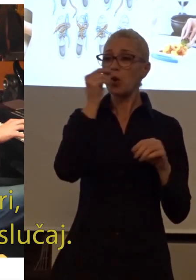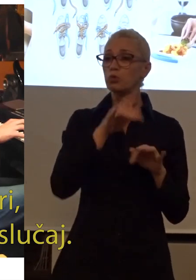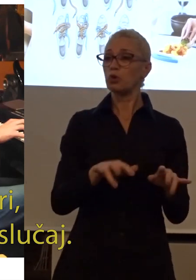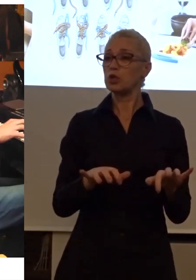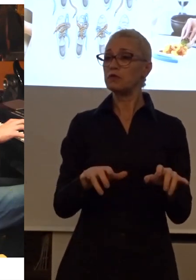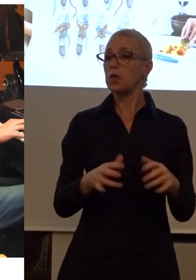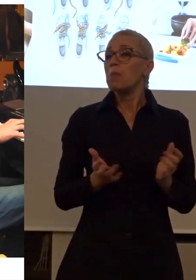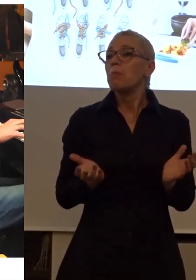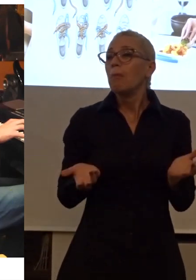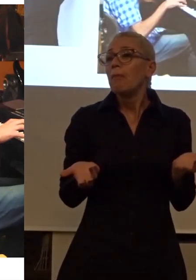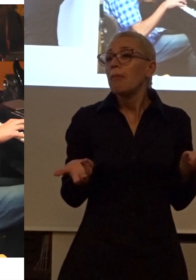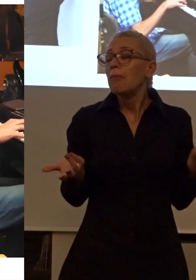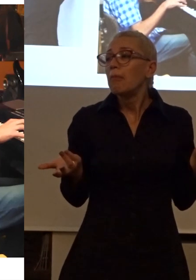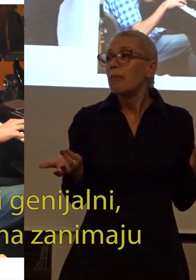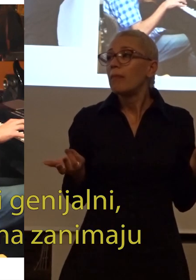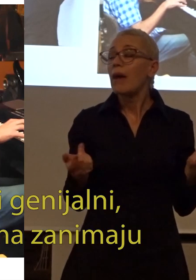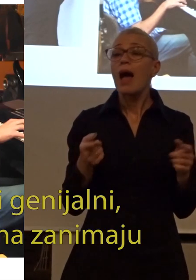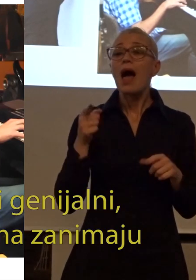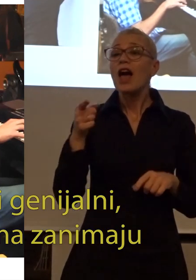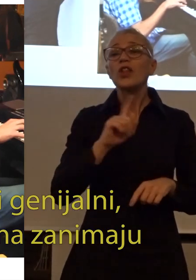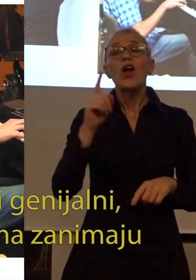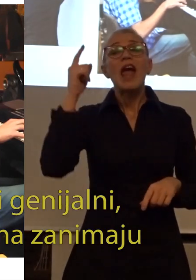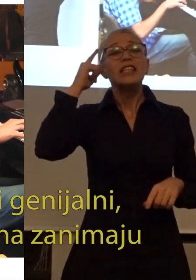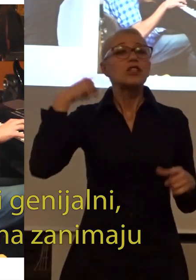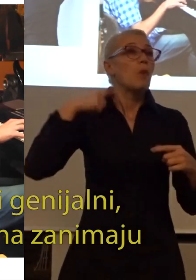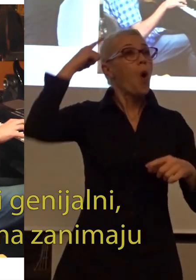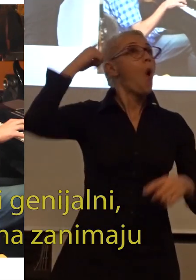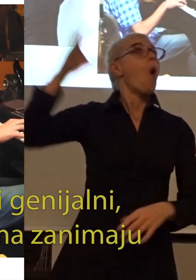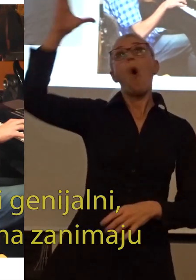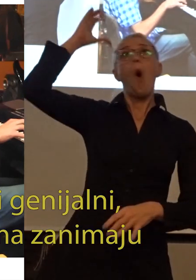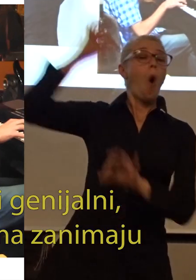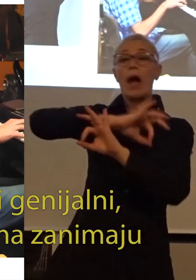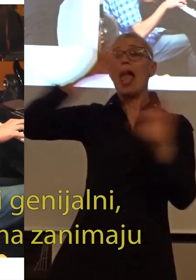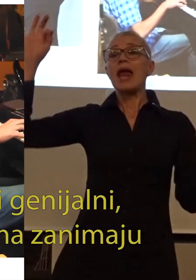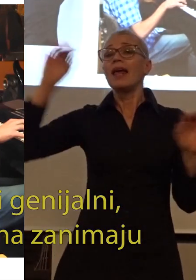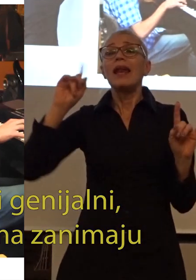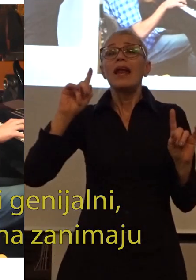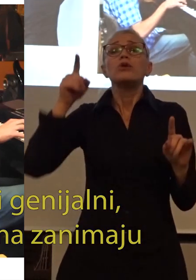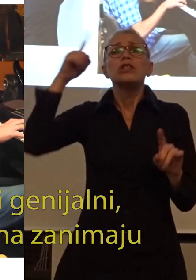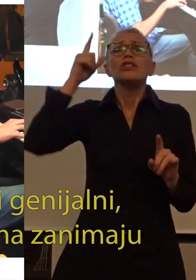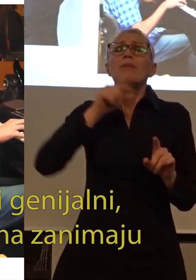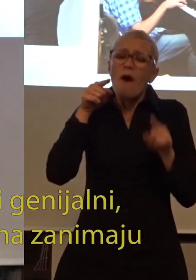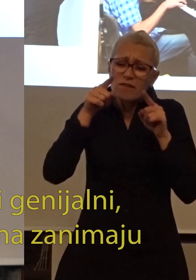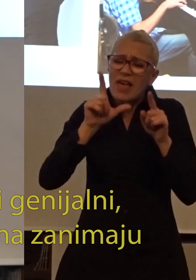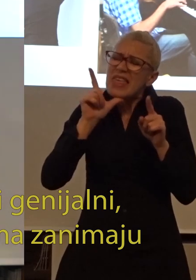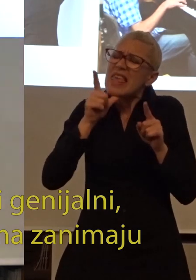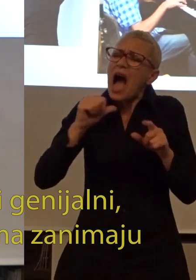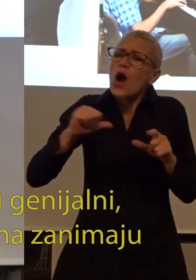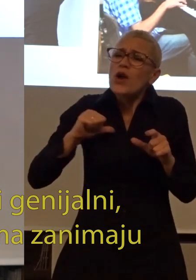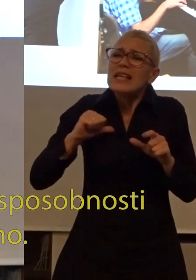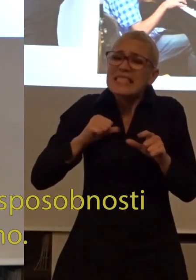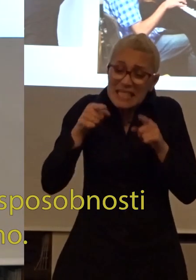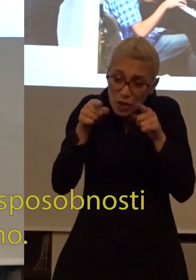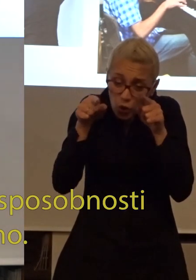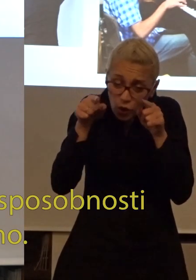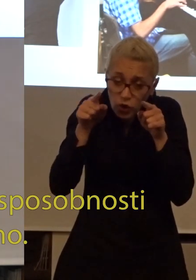naučio. Ali to sve ne znači da smo mi genijalni. Samo znači da nas ove stvari veoma zanimaju